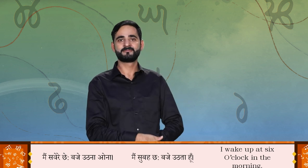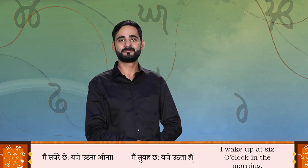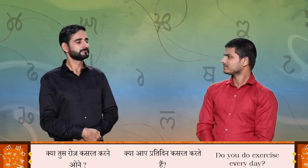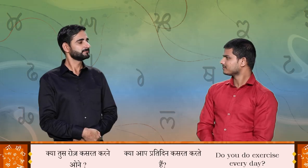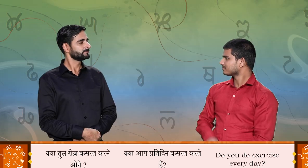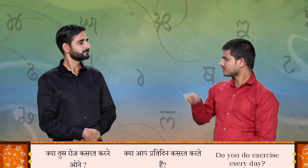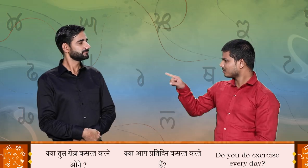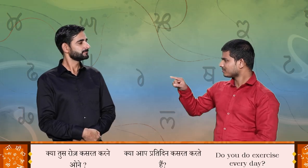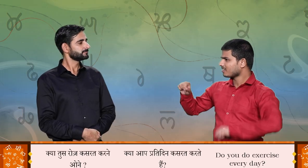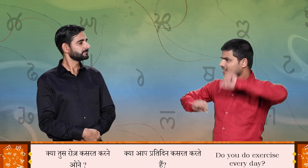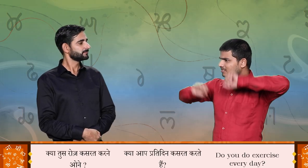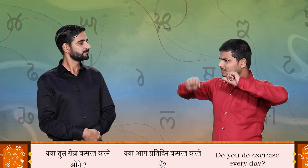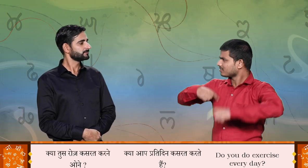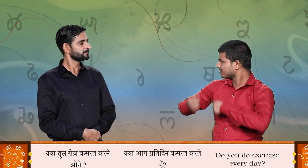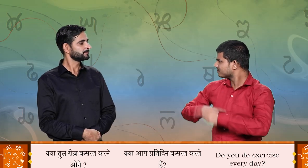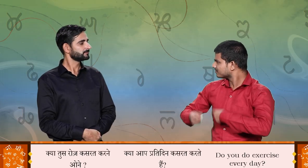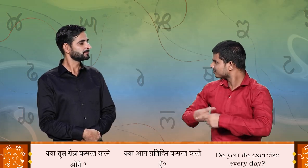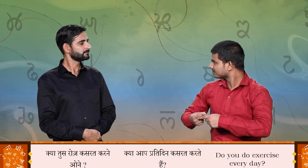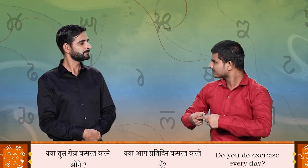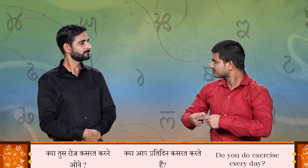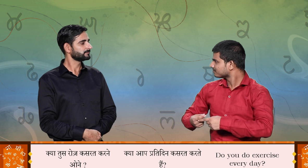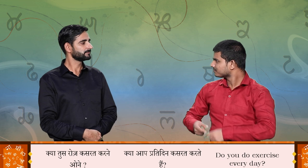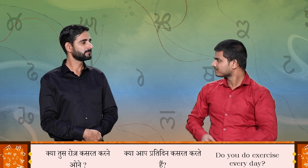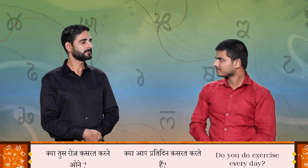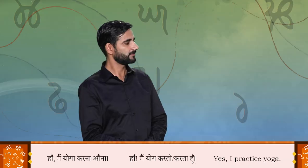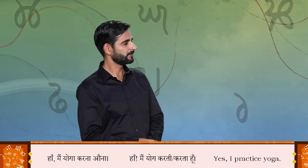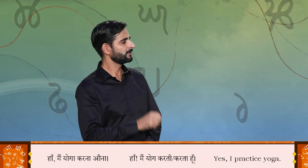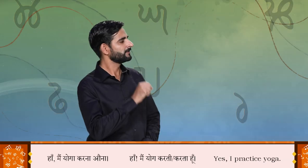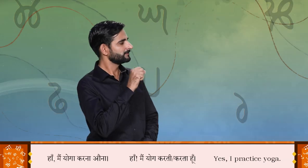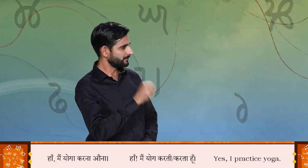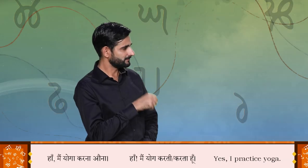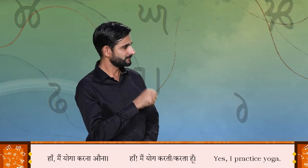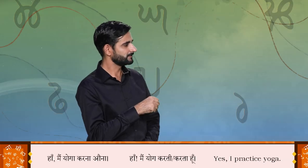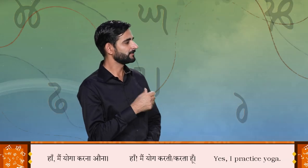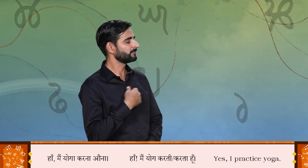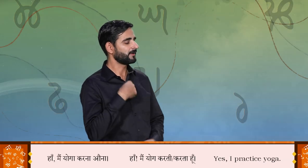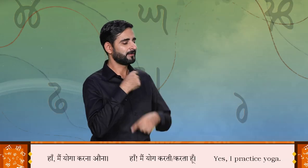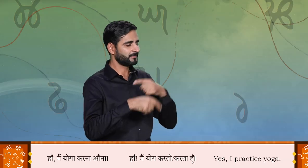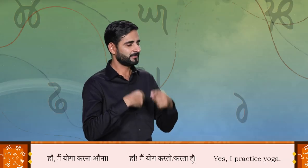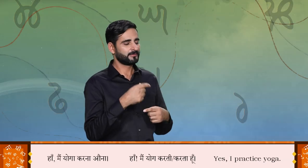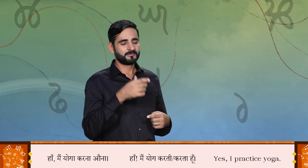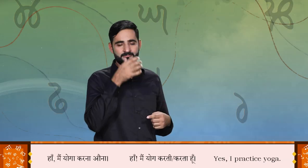क्या तुसे रोज कसरत करने उनने आ, मैं योगा करना उनना